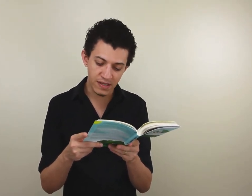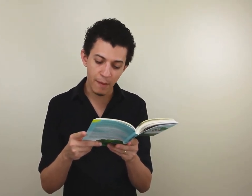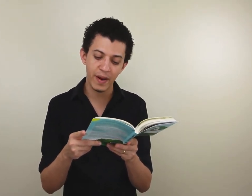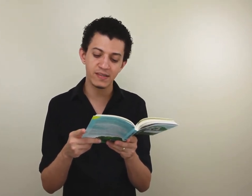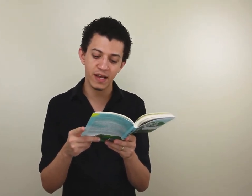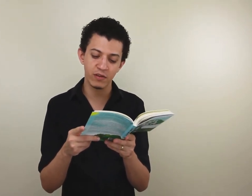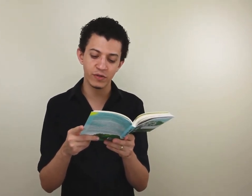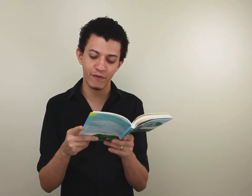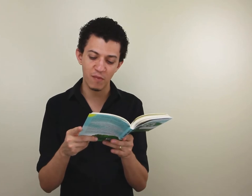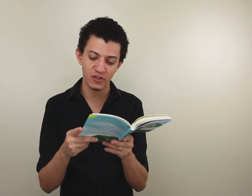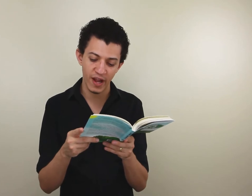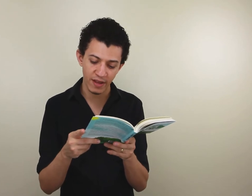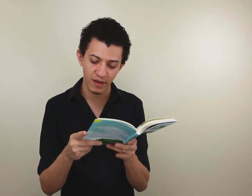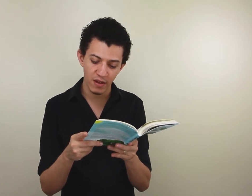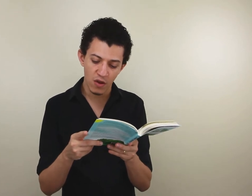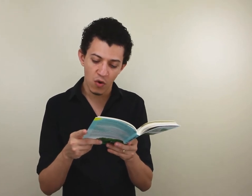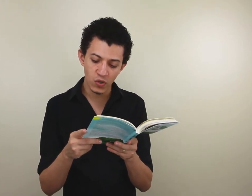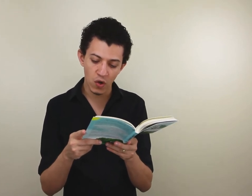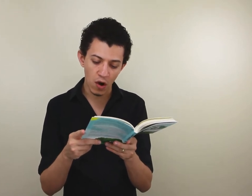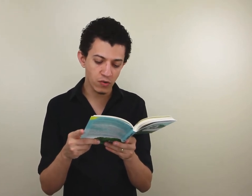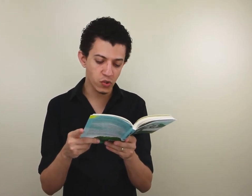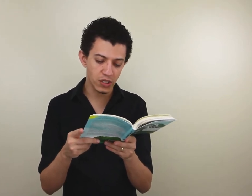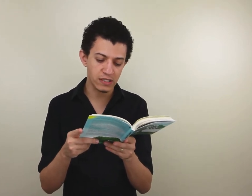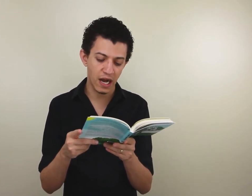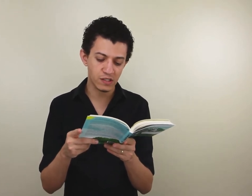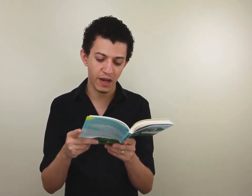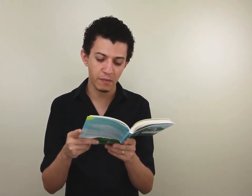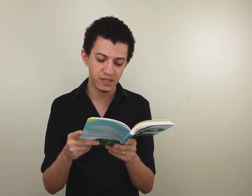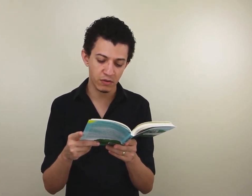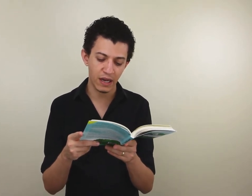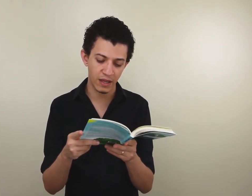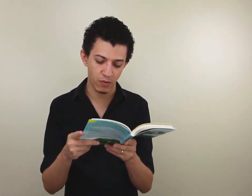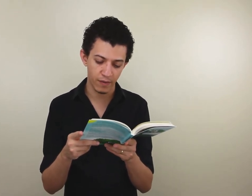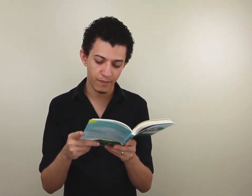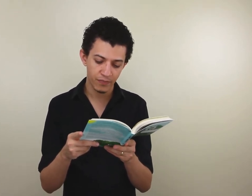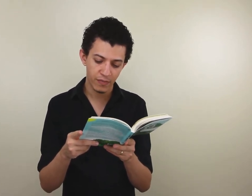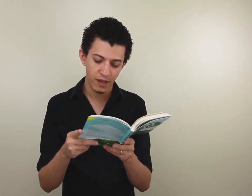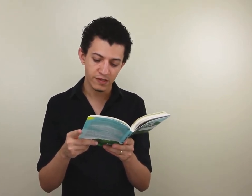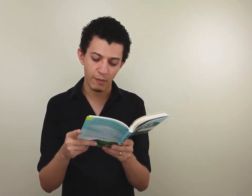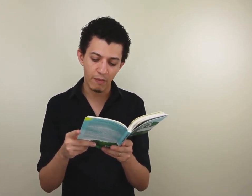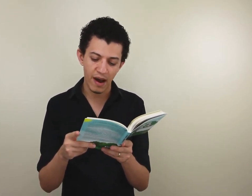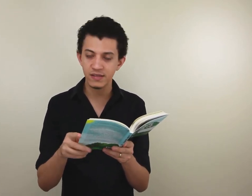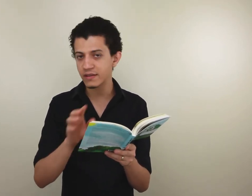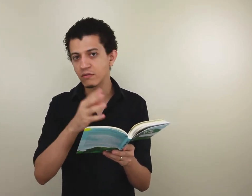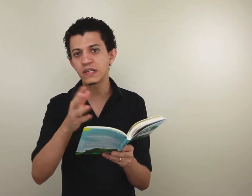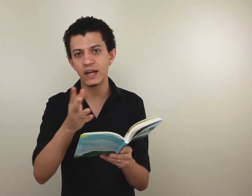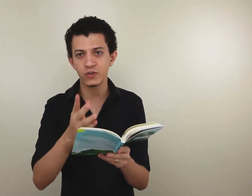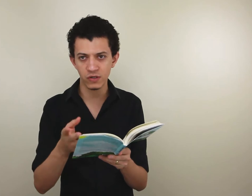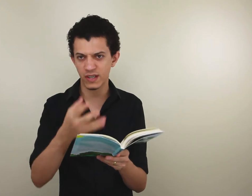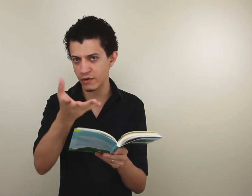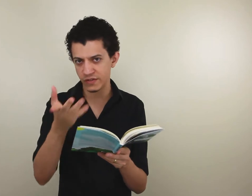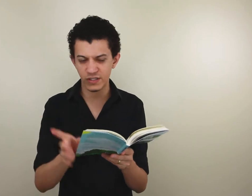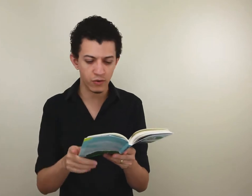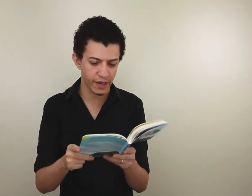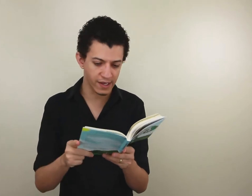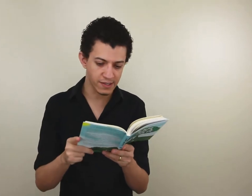representam de forma direta os órgãos utilizados para a emissão da língua. Saiba mais, aí tem um site nosso aqui que você já conhece.